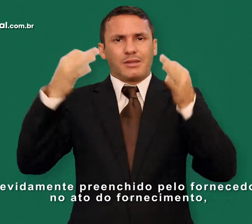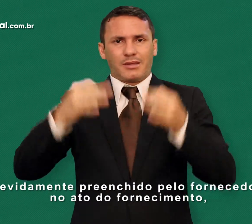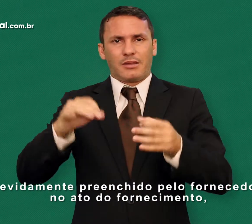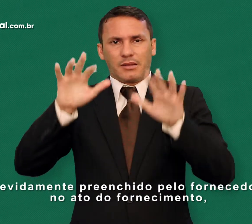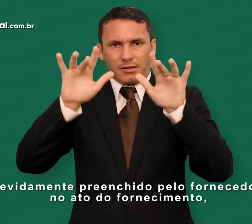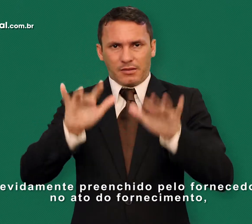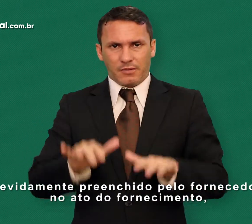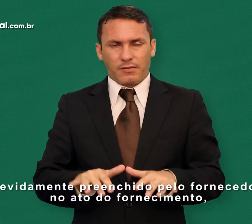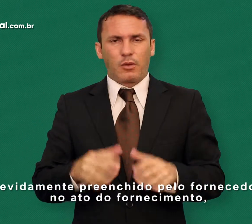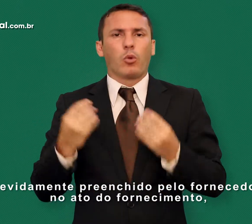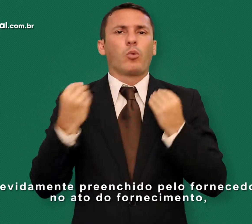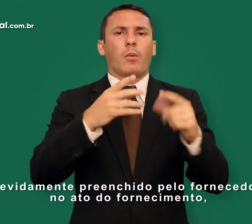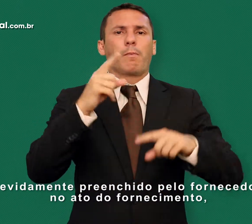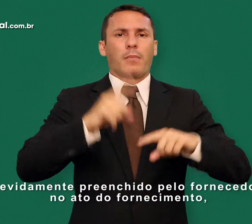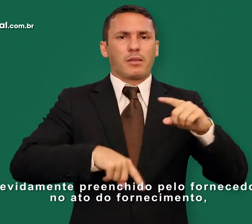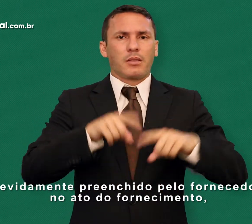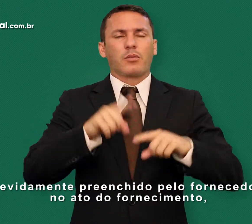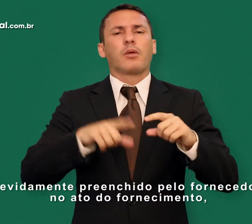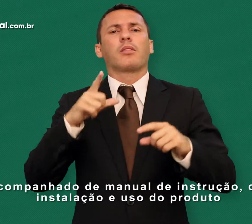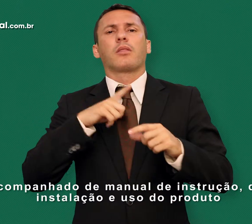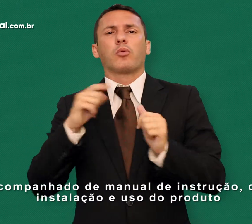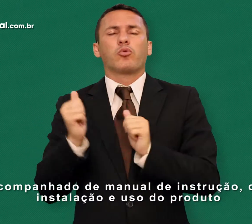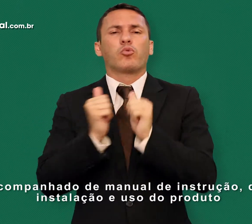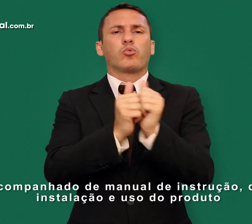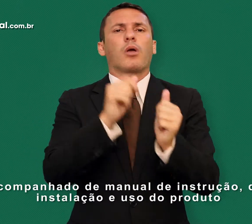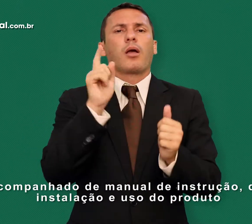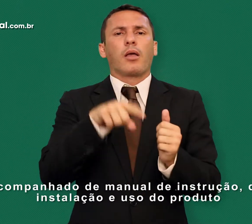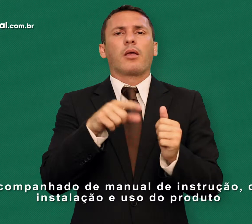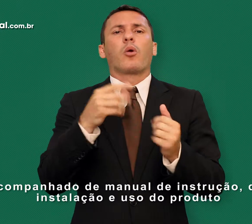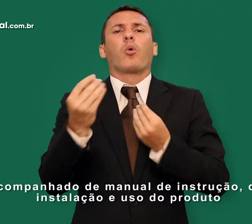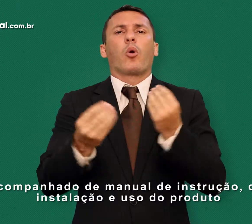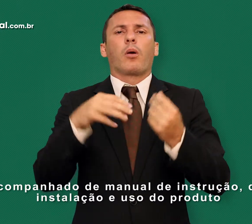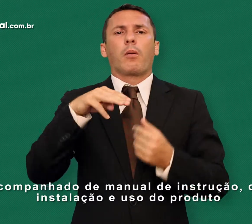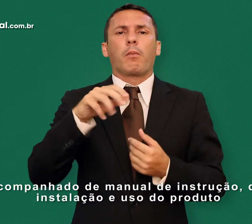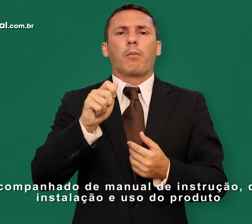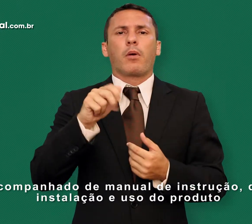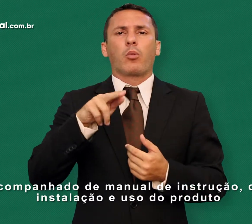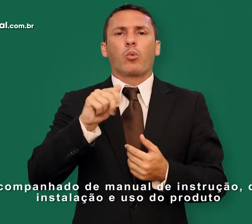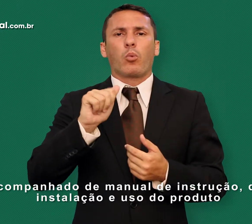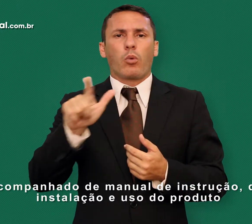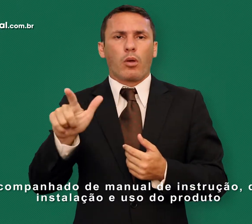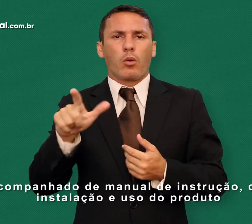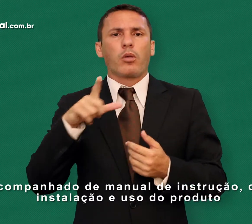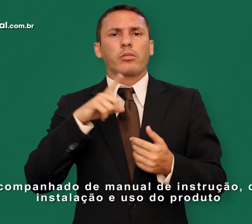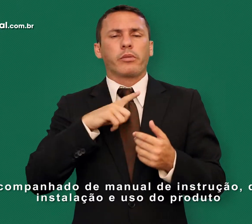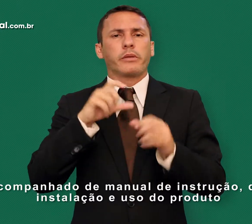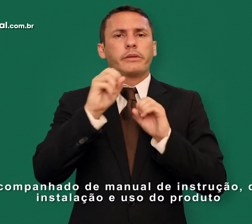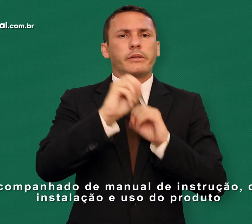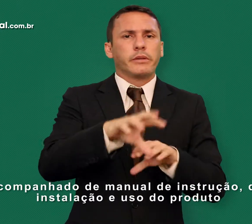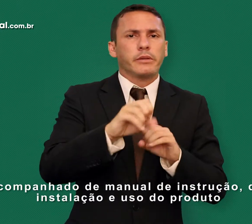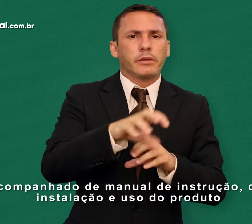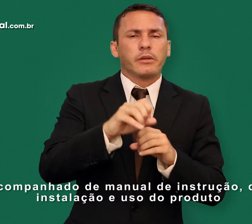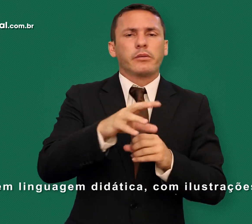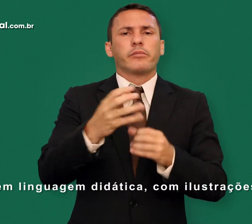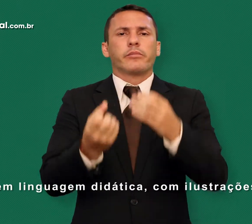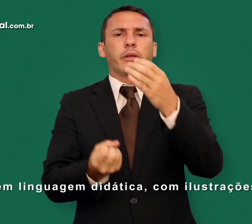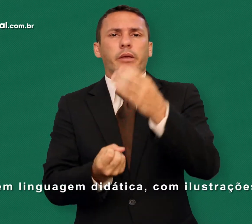fornecedor, no ato do fornecimento, acompanhado de manual de instrução, de instalação e uso do produto em linguagem